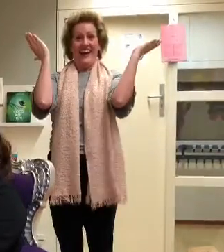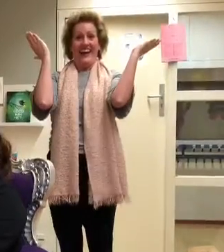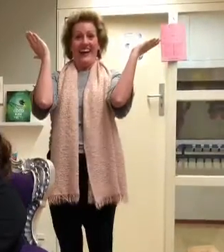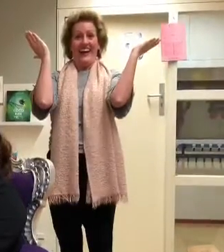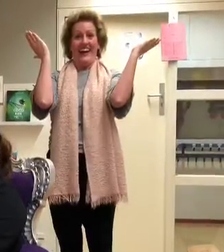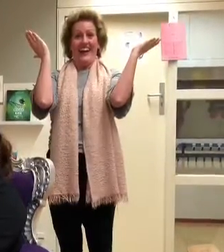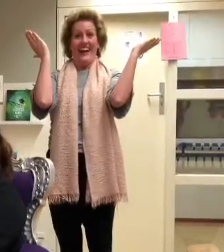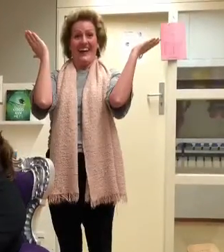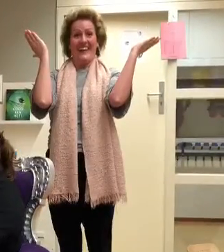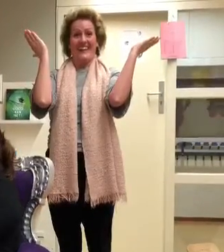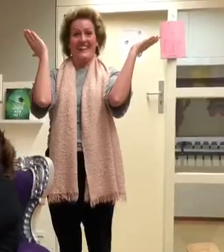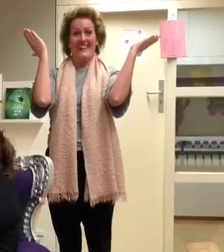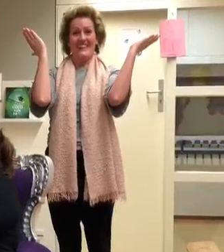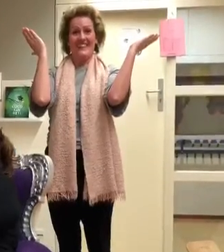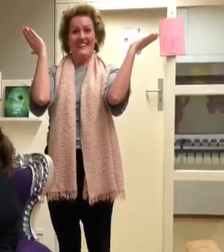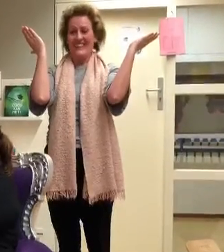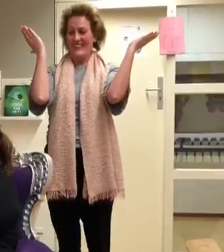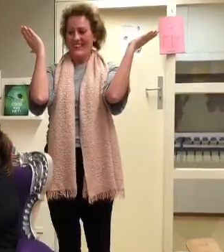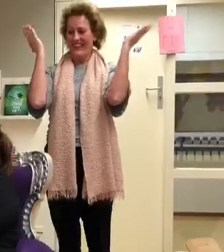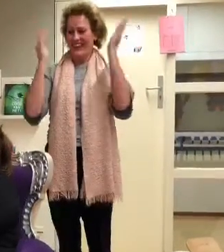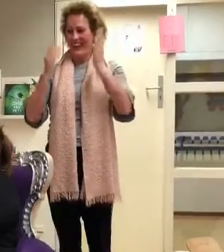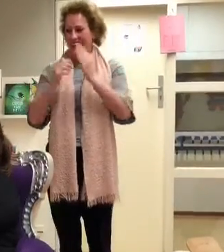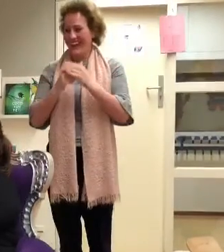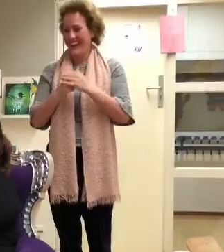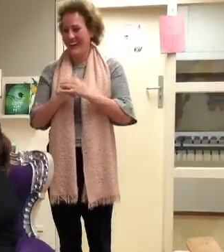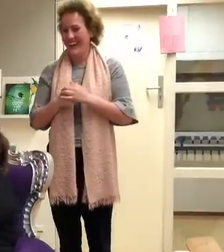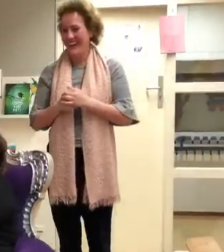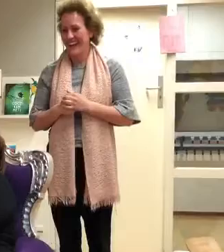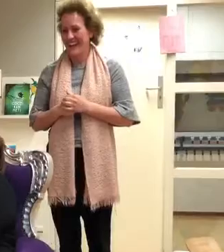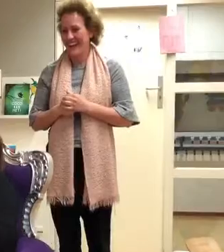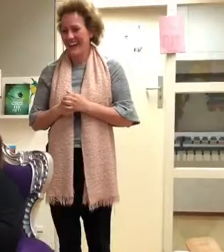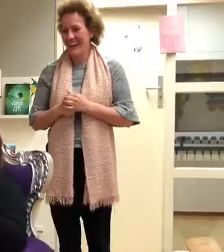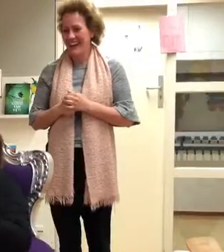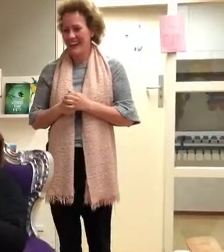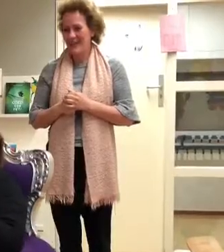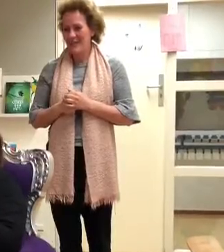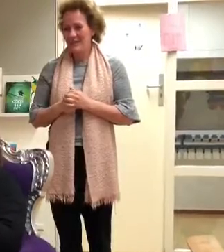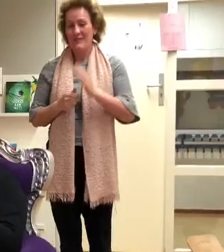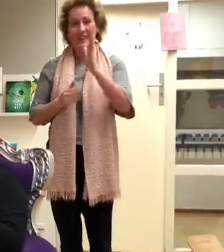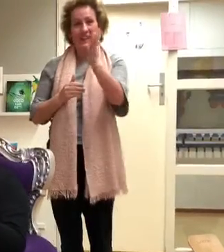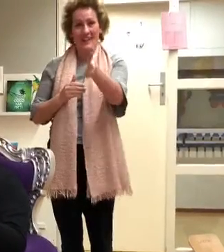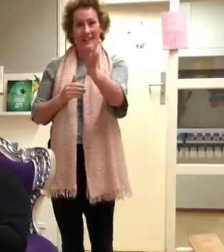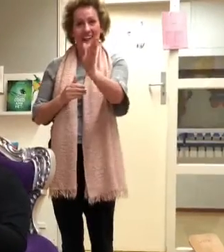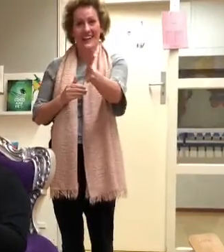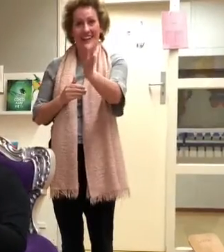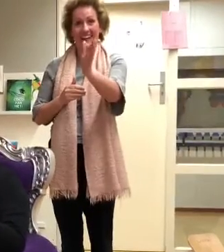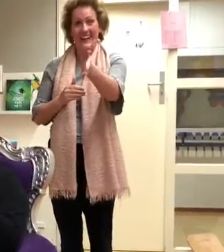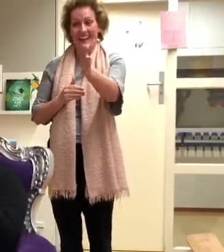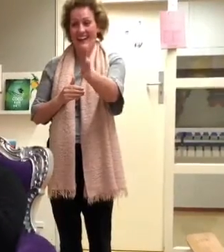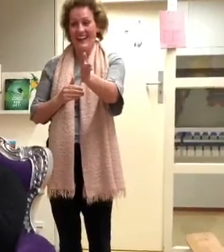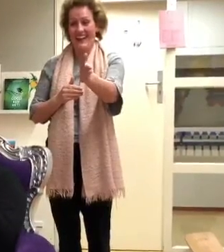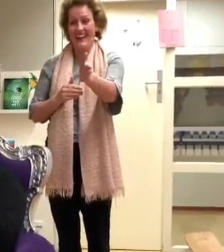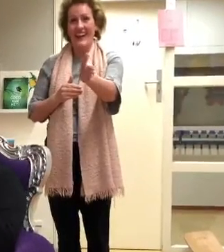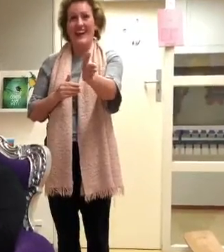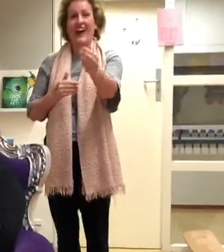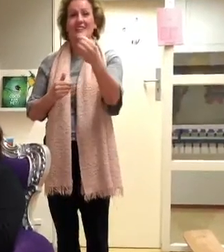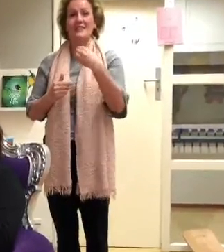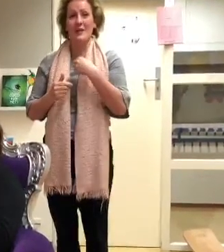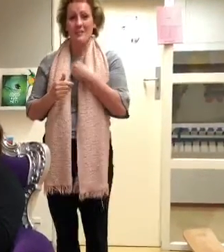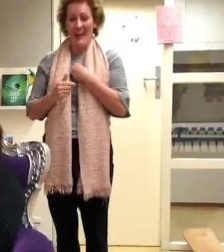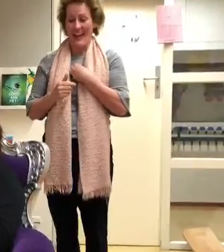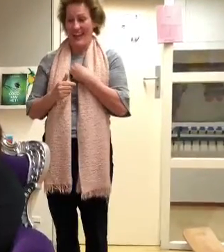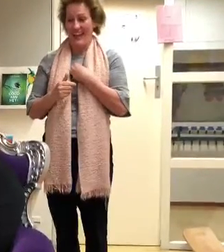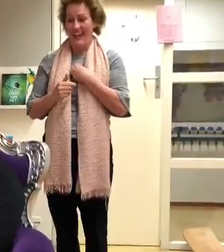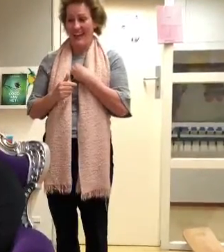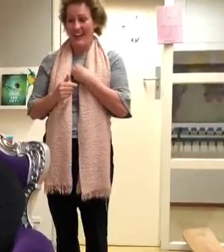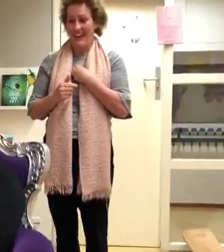Alles gaat weer open. Koop, koop! Ik neem een handje van jou en jij krijgt een handje